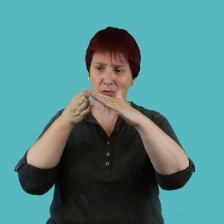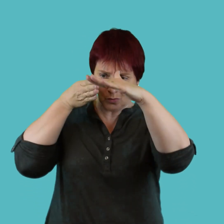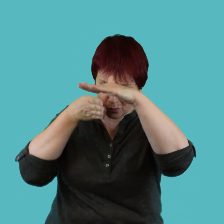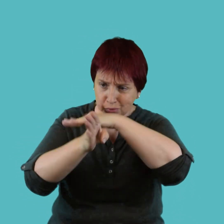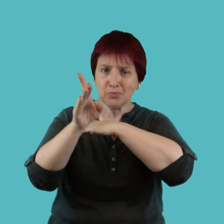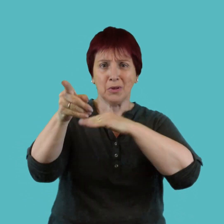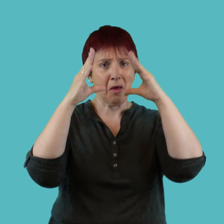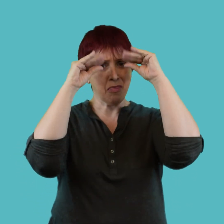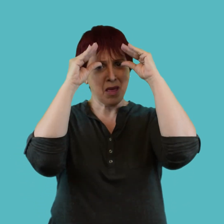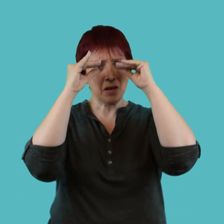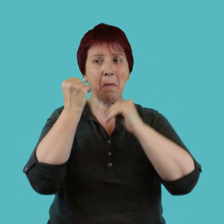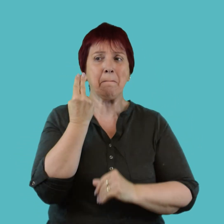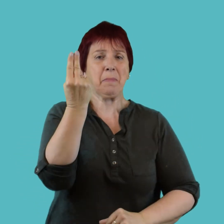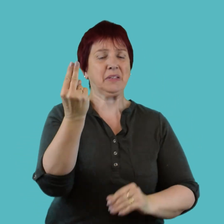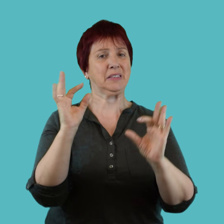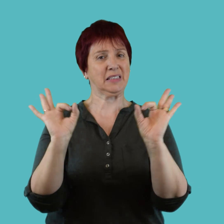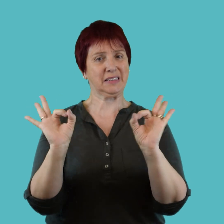casa por las noches sin consentimiento.